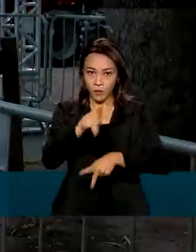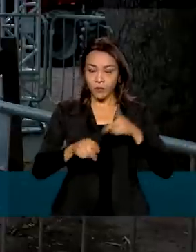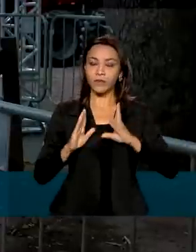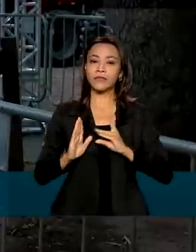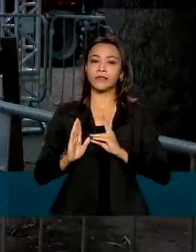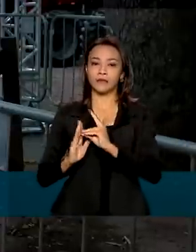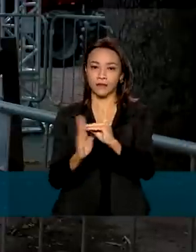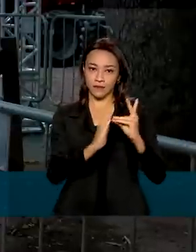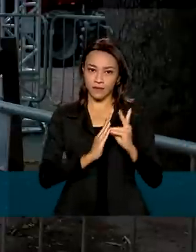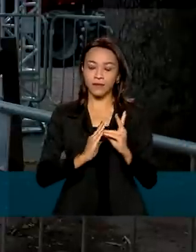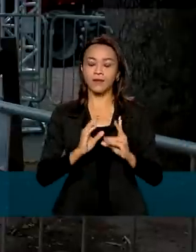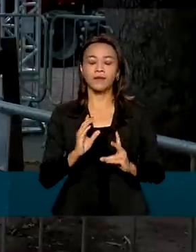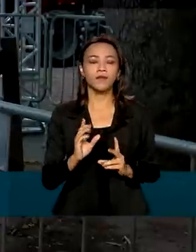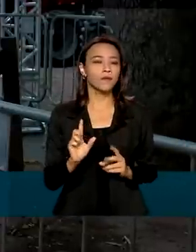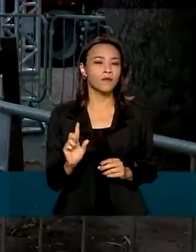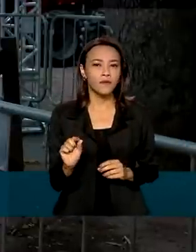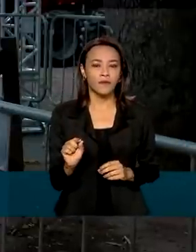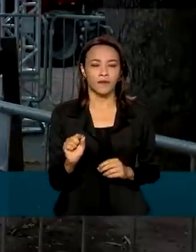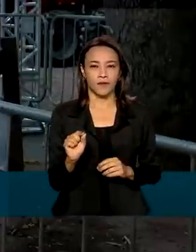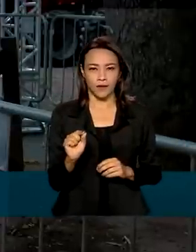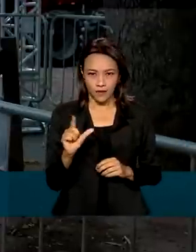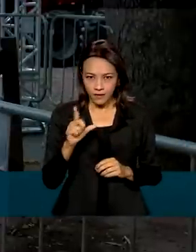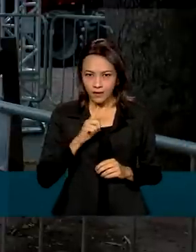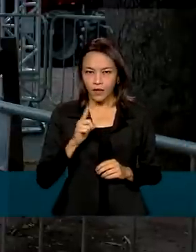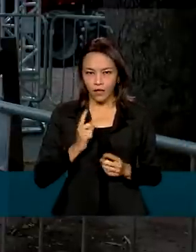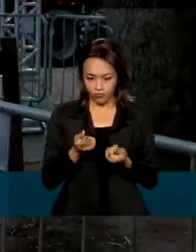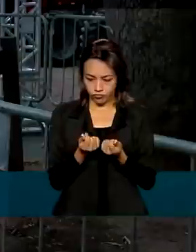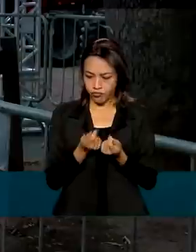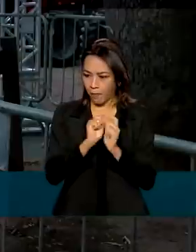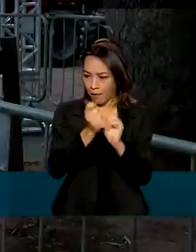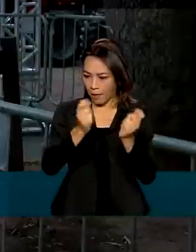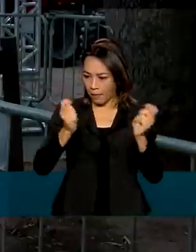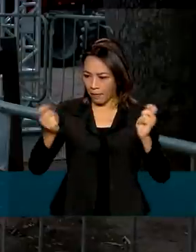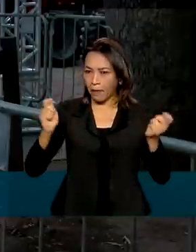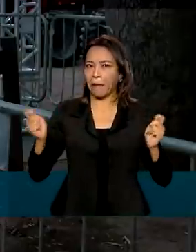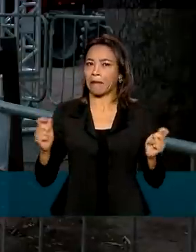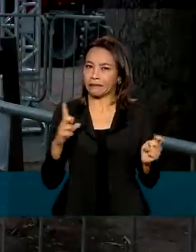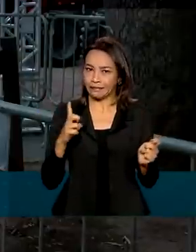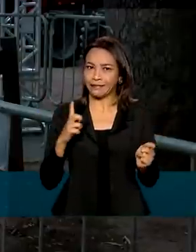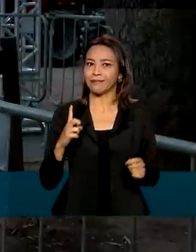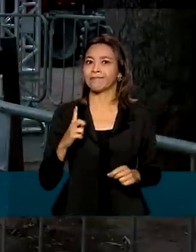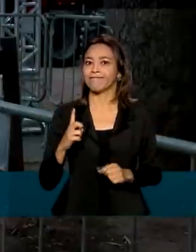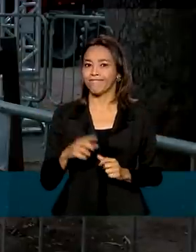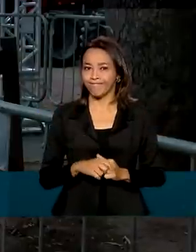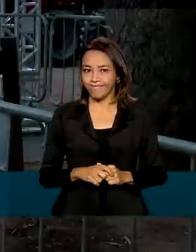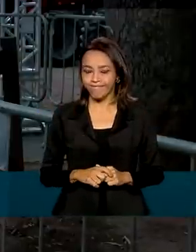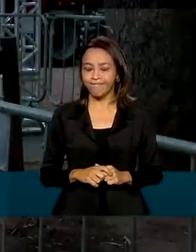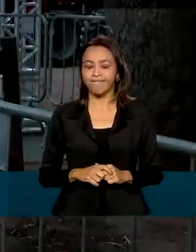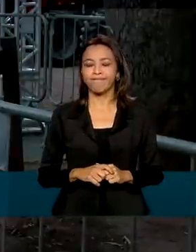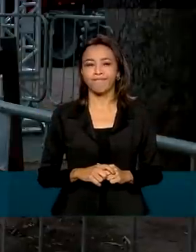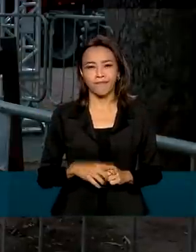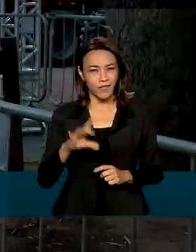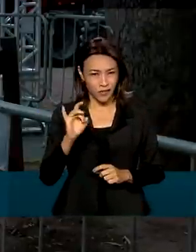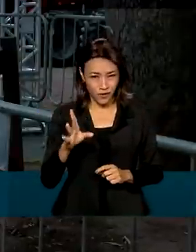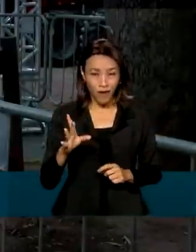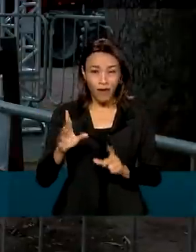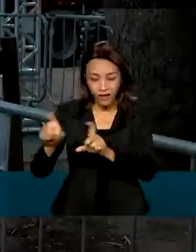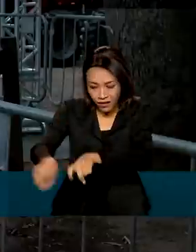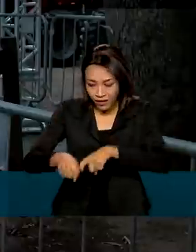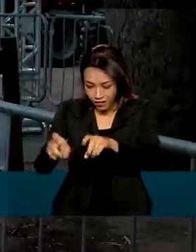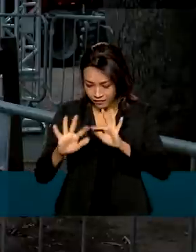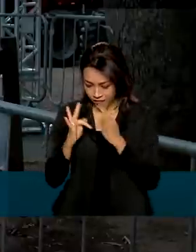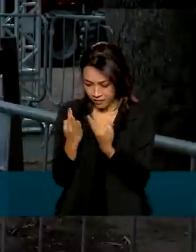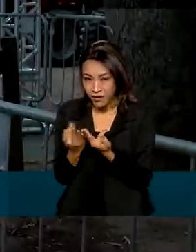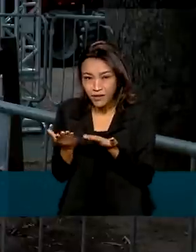contas para pagar e só a agricultura familiar não